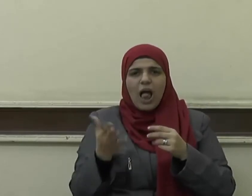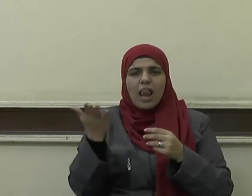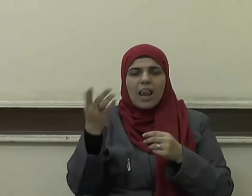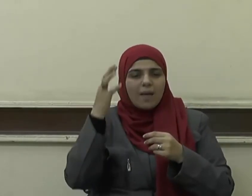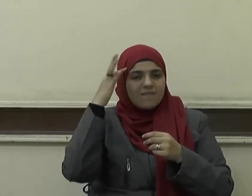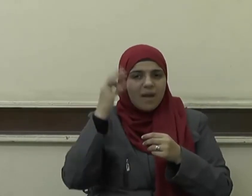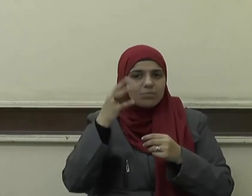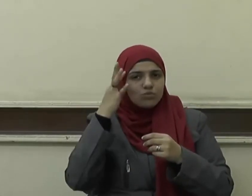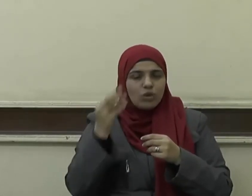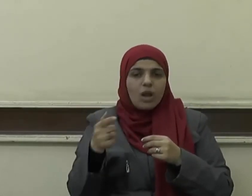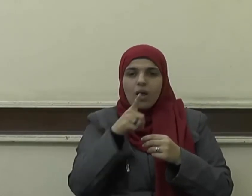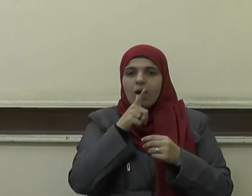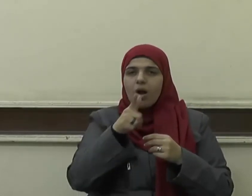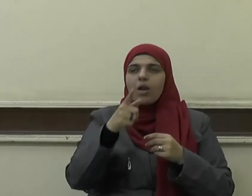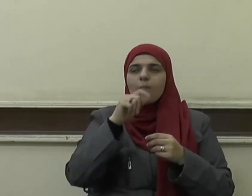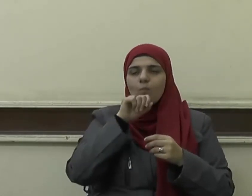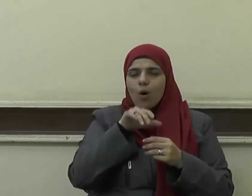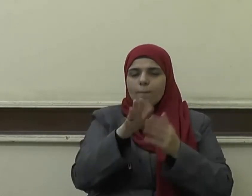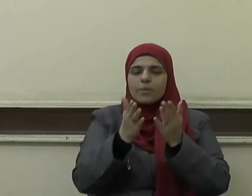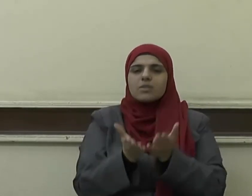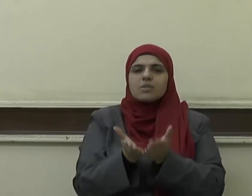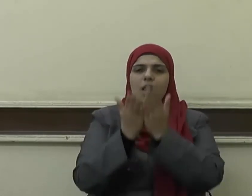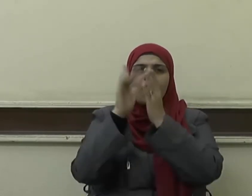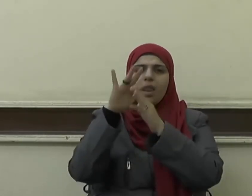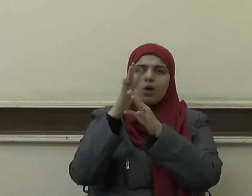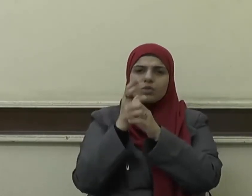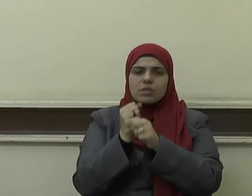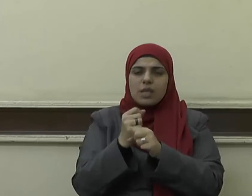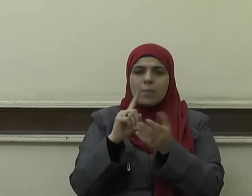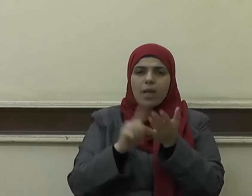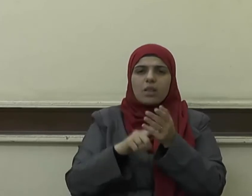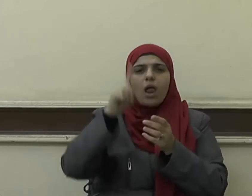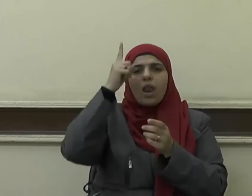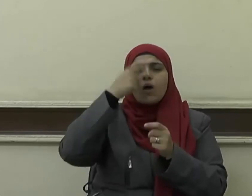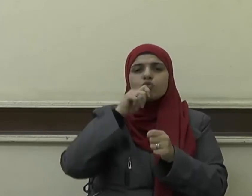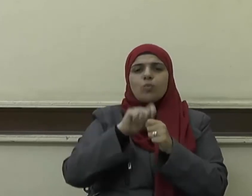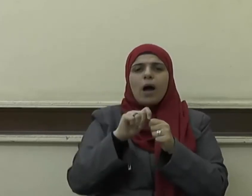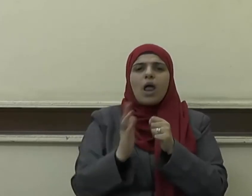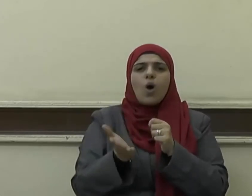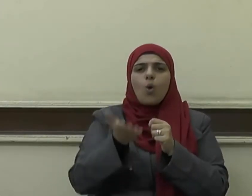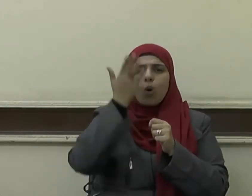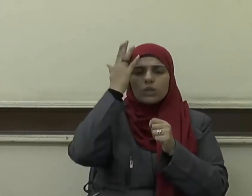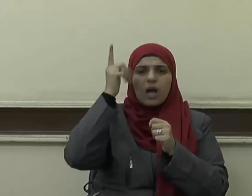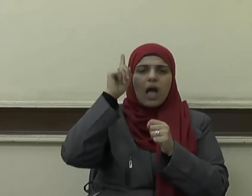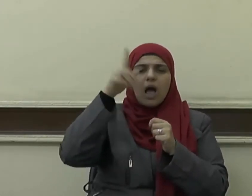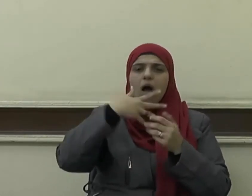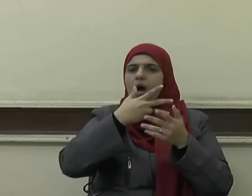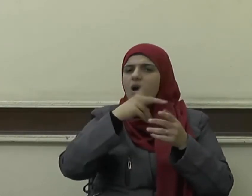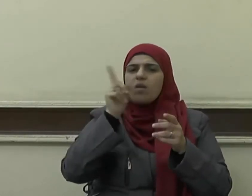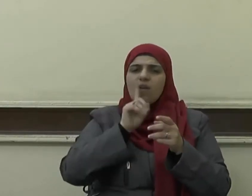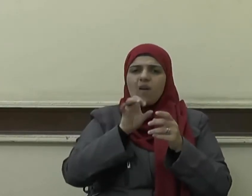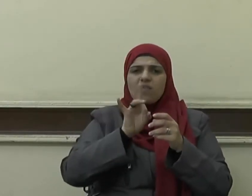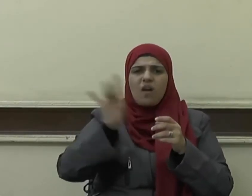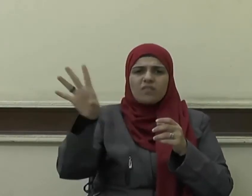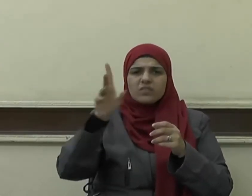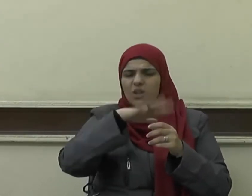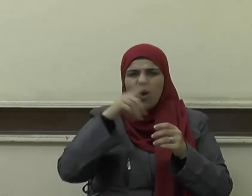الممقوطة فقال صلى الله عليه وسلم إن الله عز وجل قد أذهب عنكم عبية